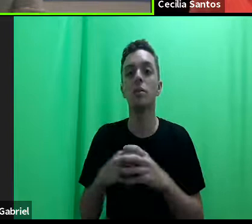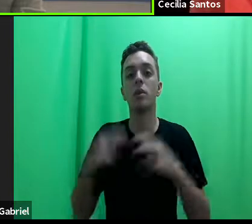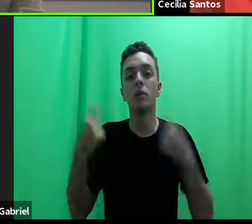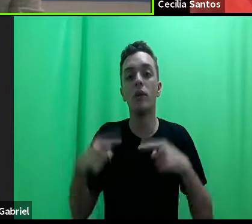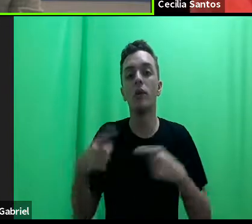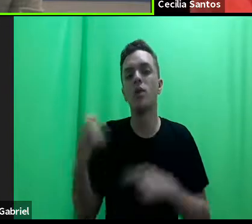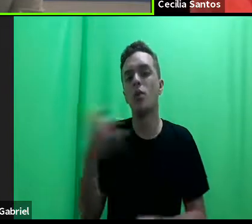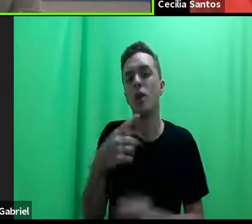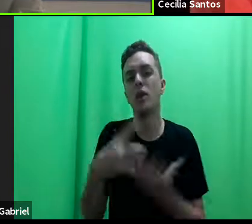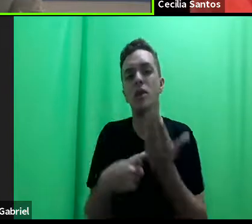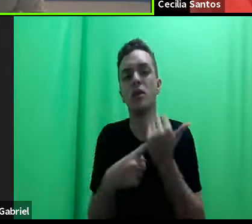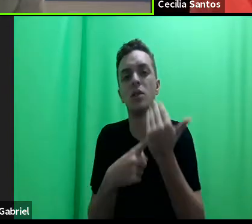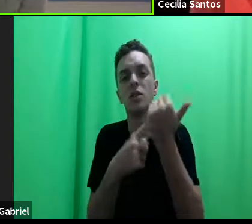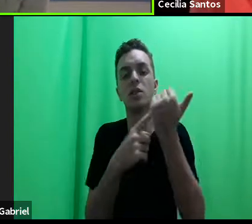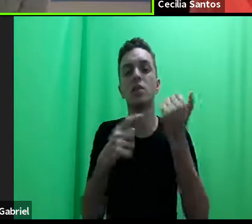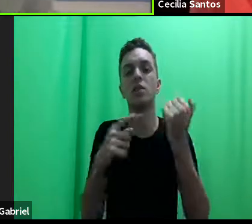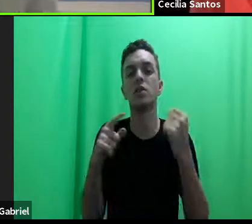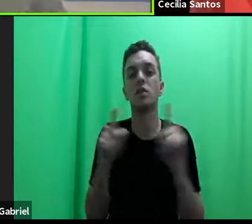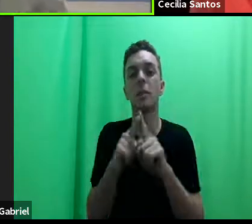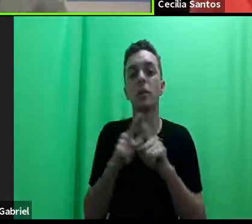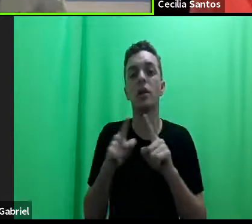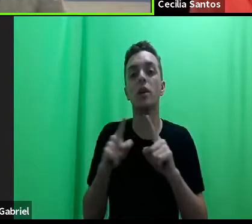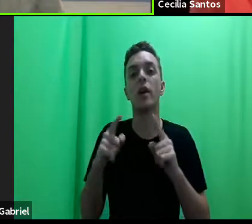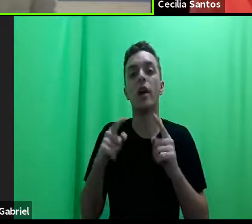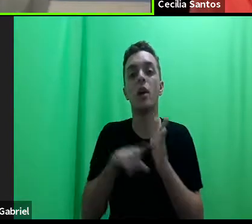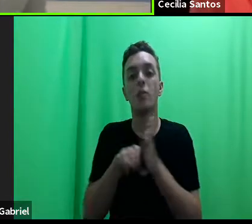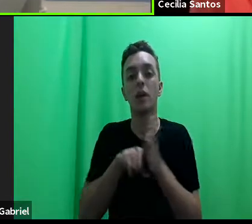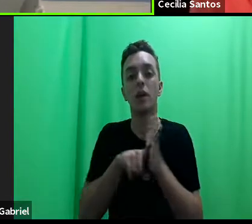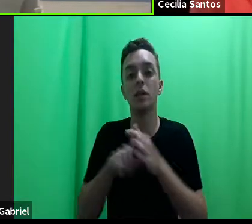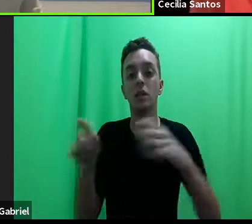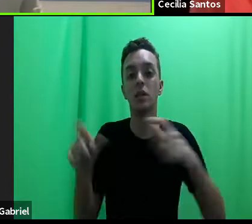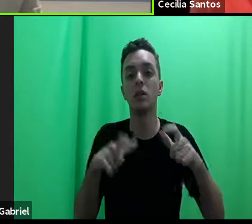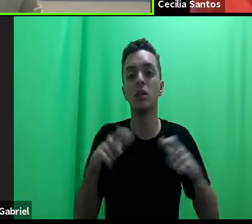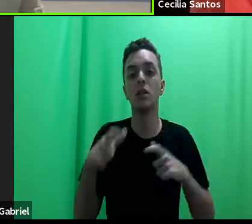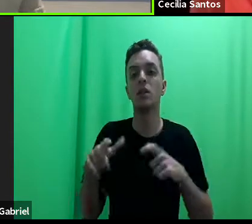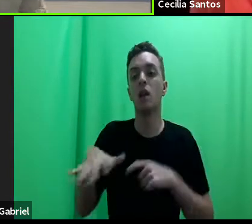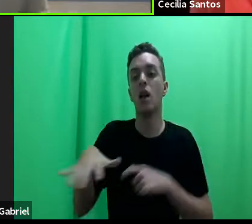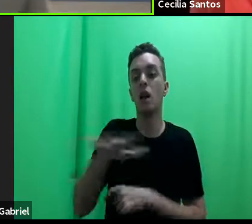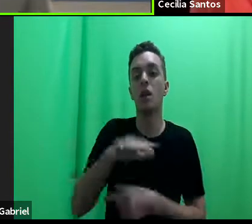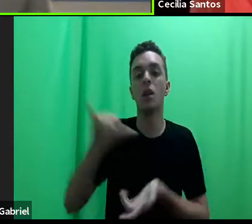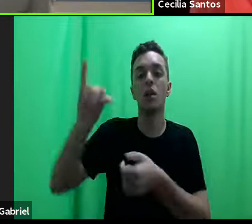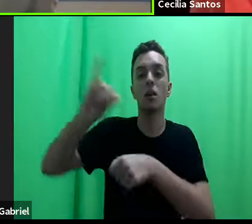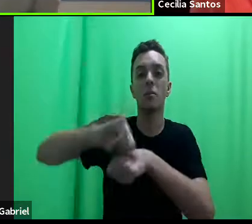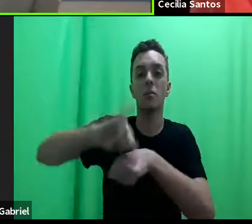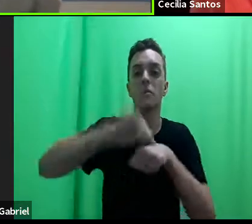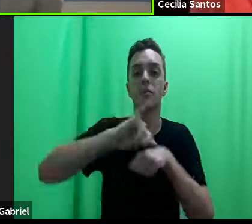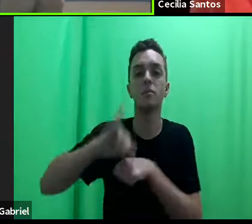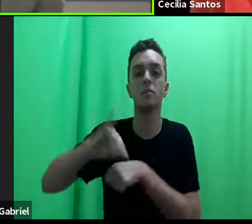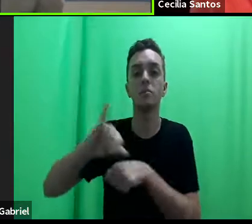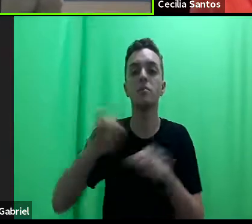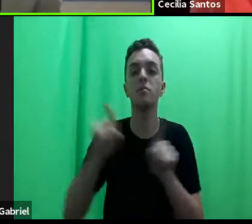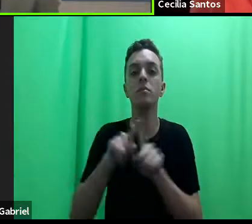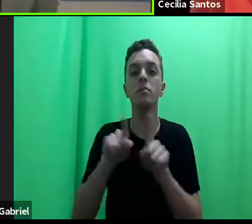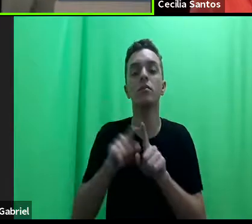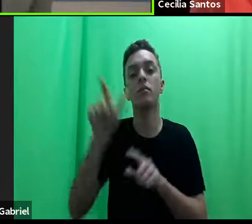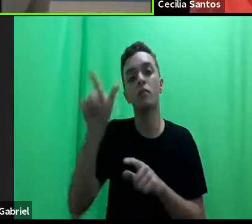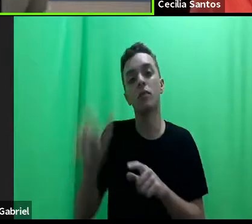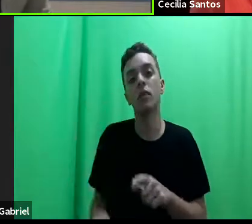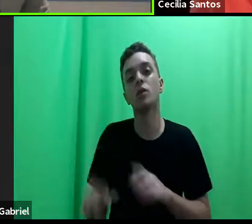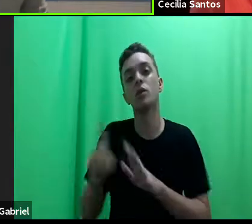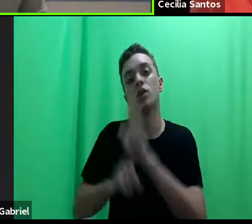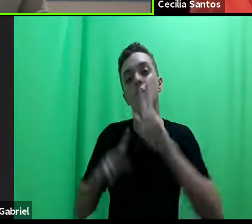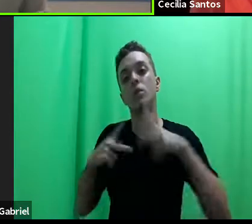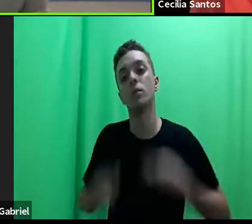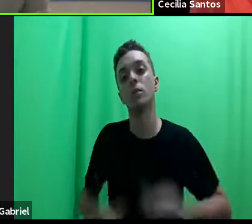tecnologias, um laboratório de assessoria jurídica ao mercado de capitais, cidadania, educação e direitos humanos,